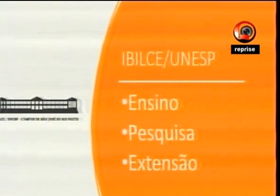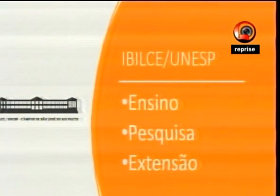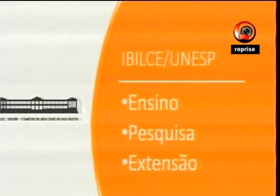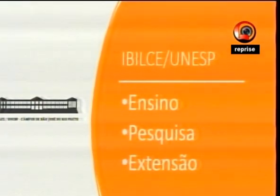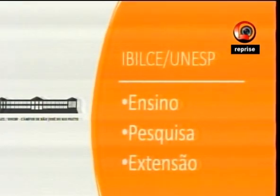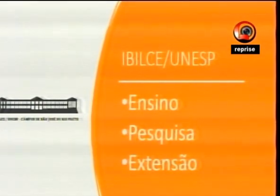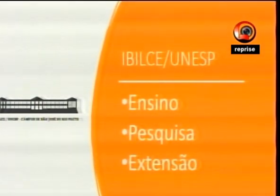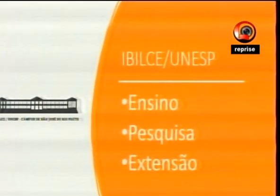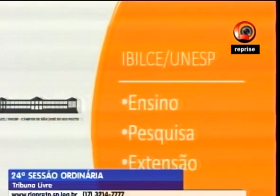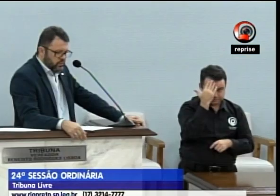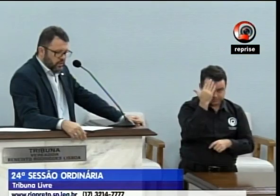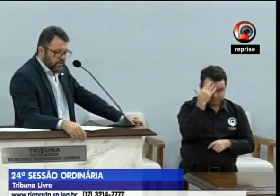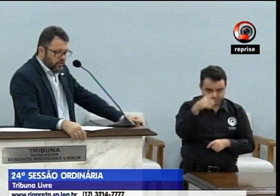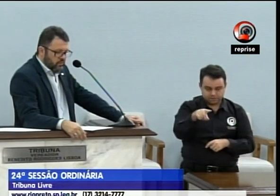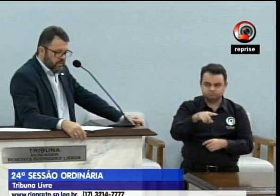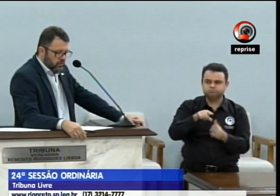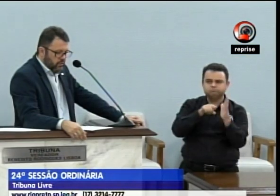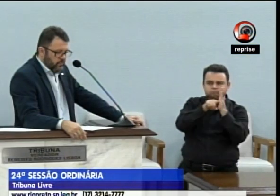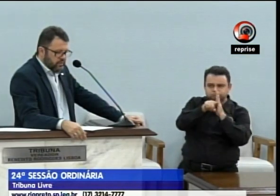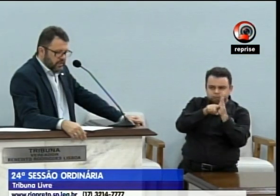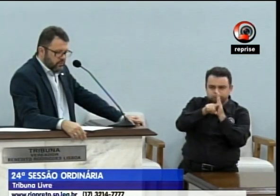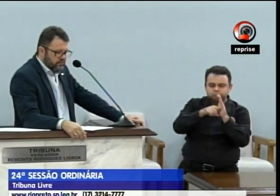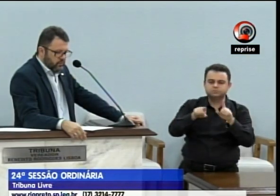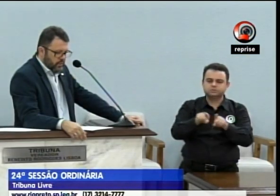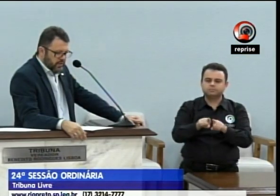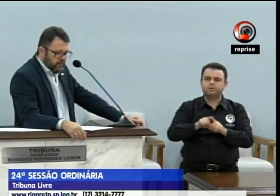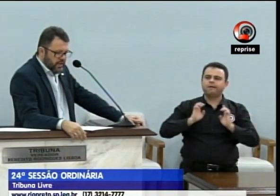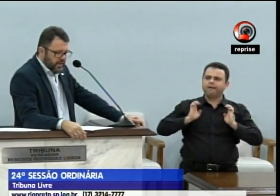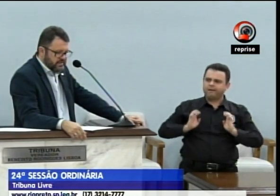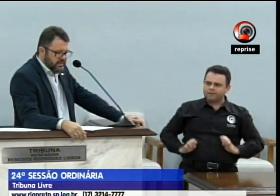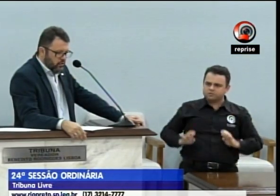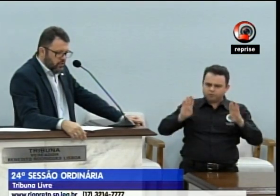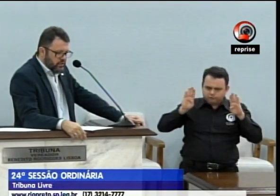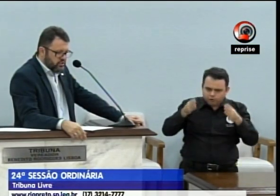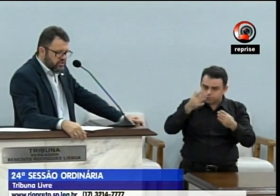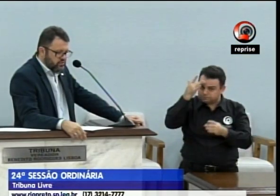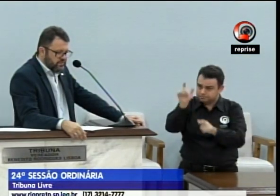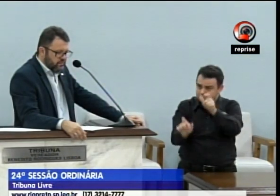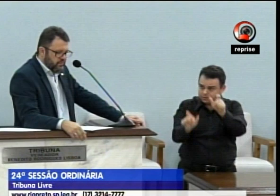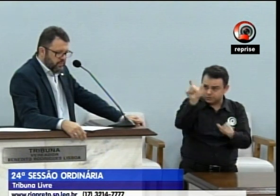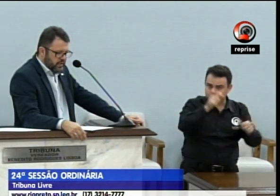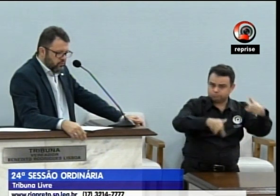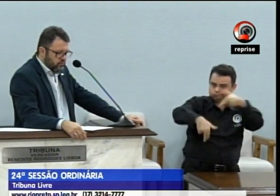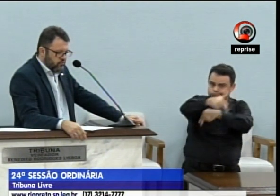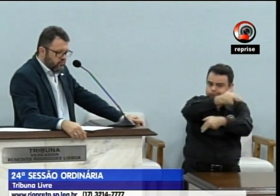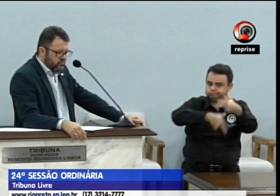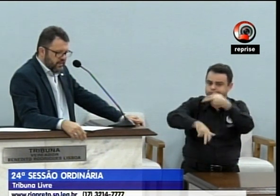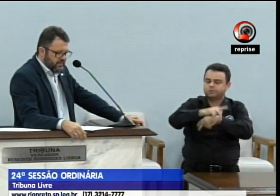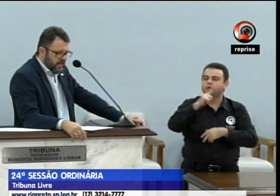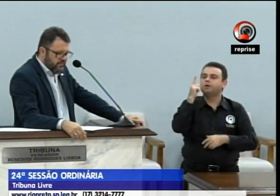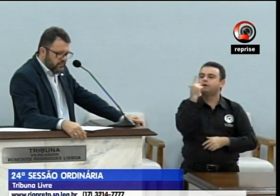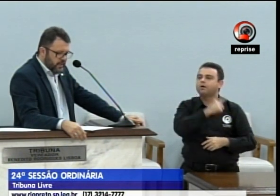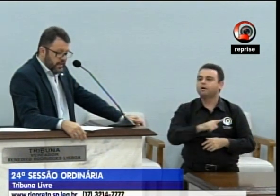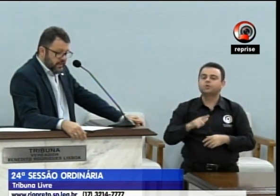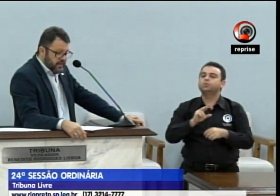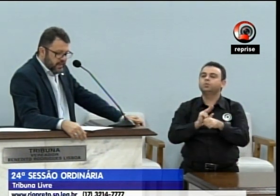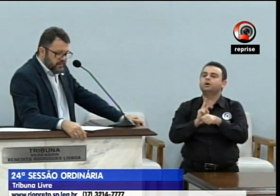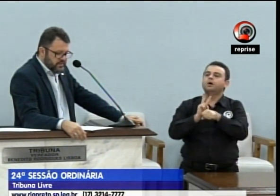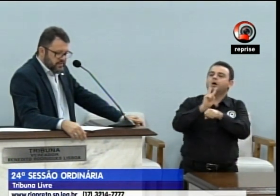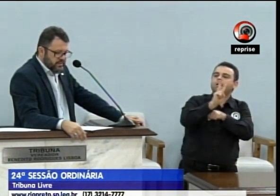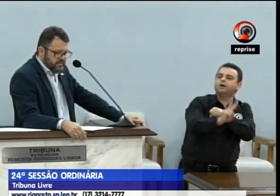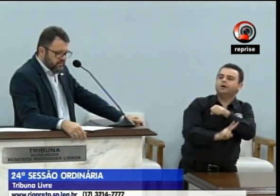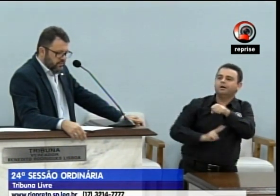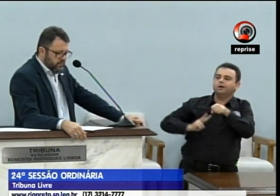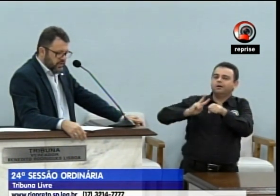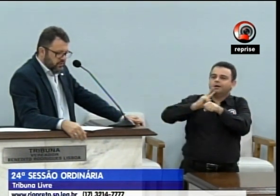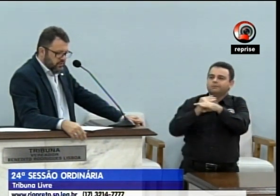com comprometimento ético e com valor voltado ao ser humano é sinônimo de desenvolvimento sustentável e é